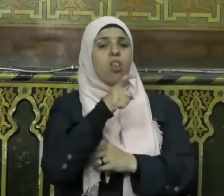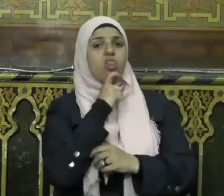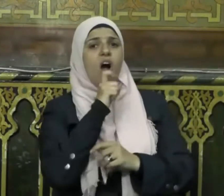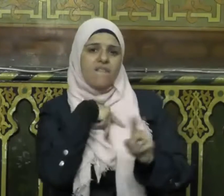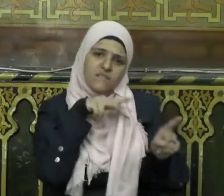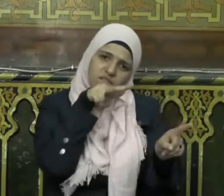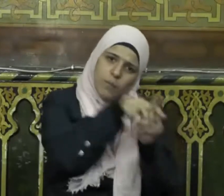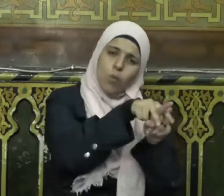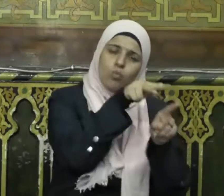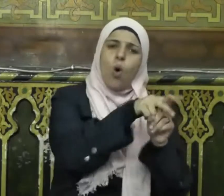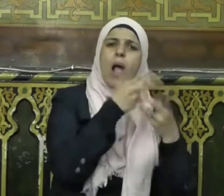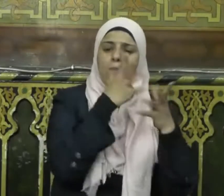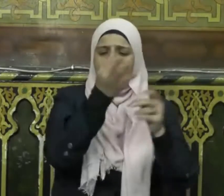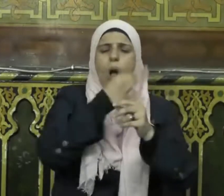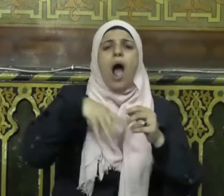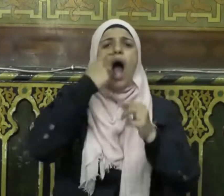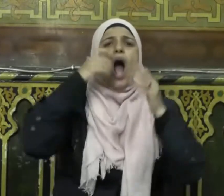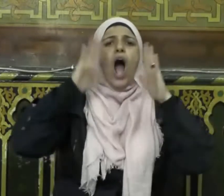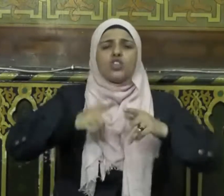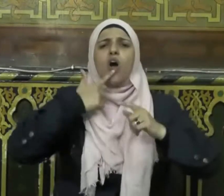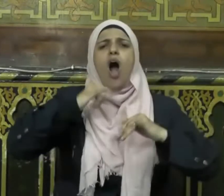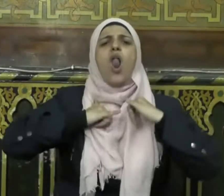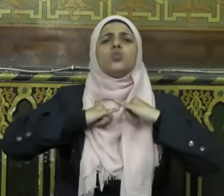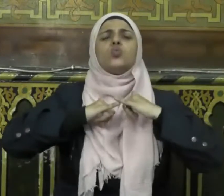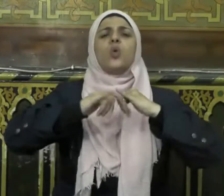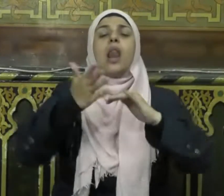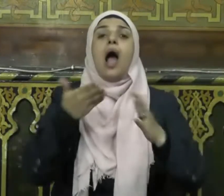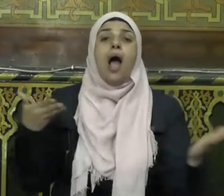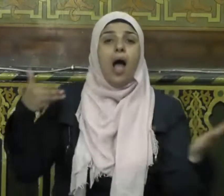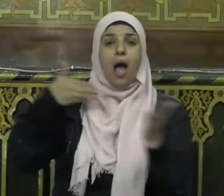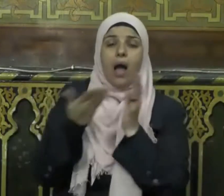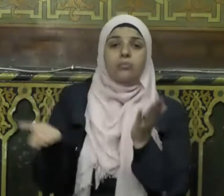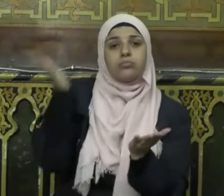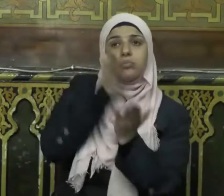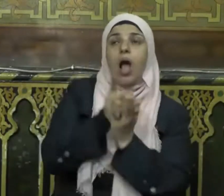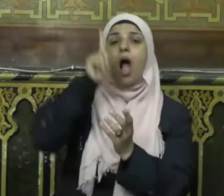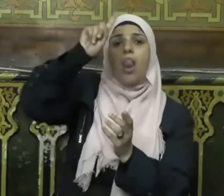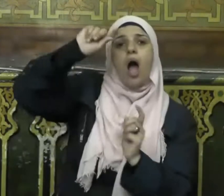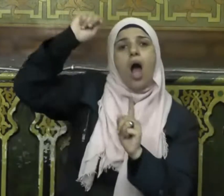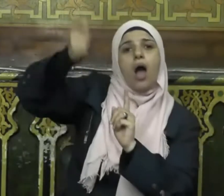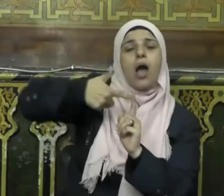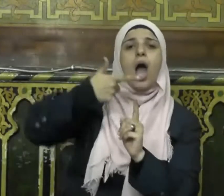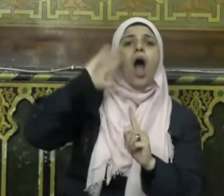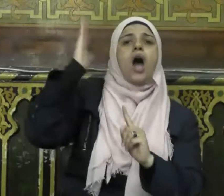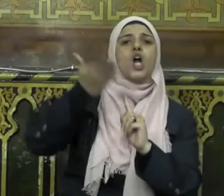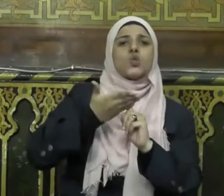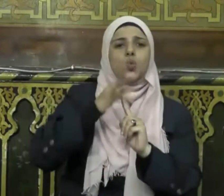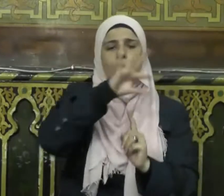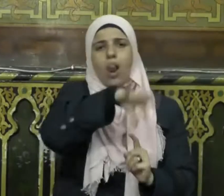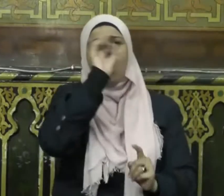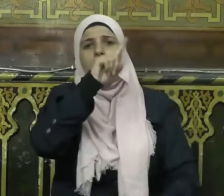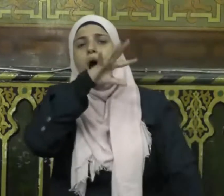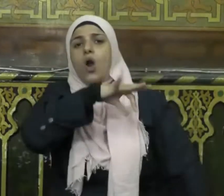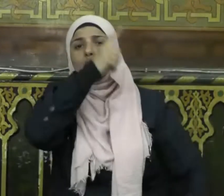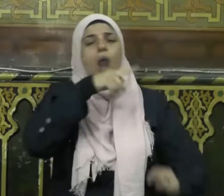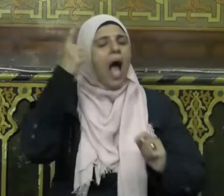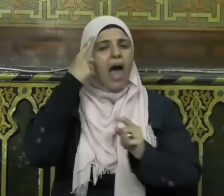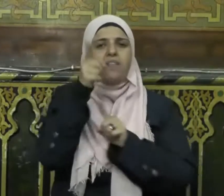الضعيف فكنا على ذلك حتى بعث الله إلينا رسولا منا نعرف نسبه